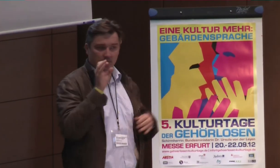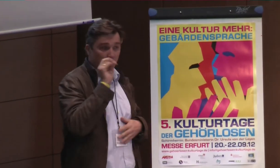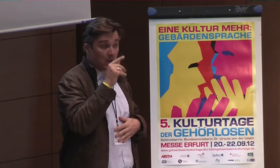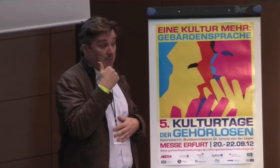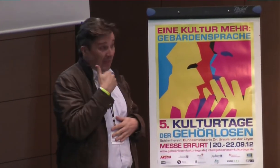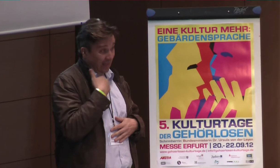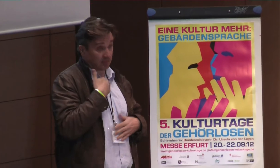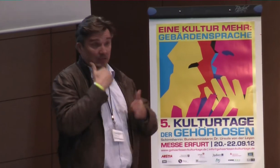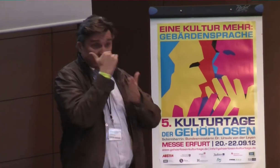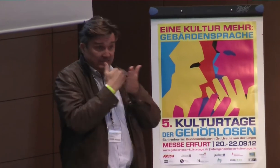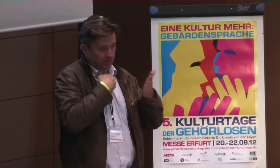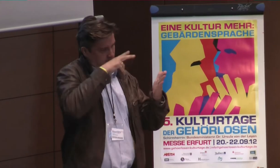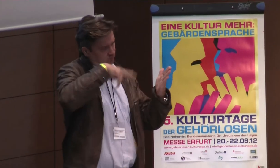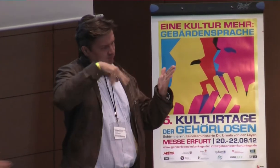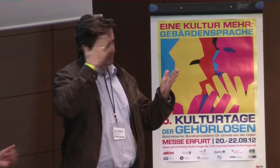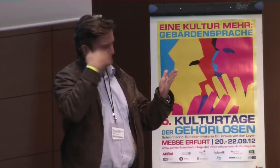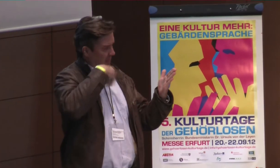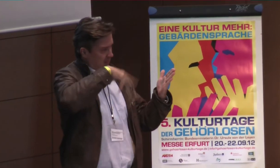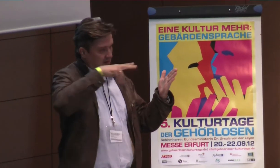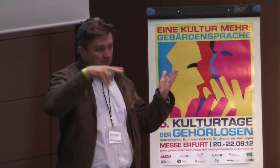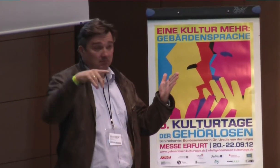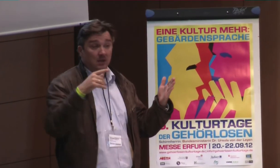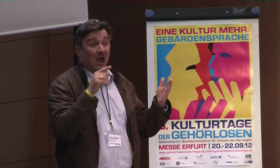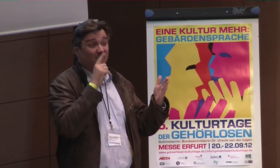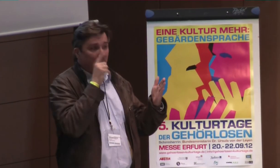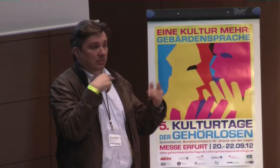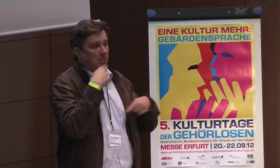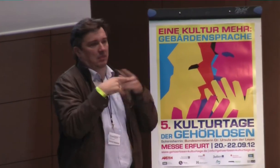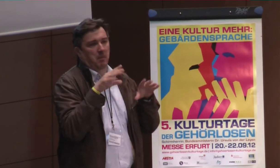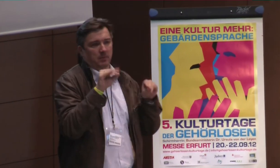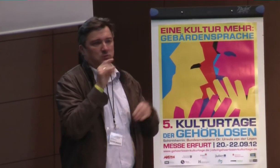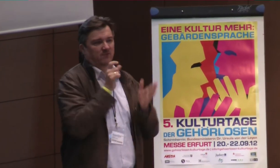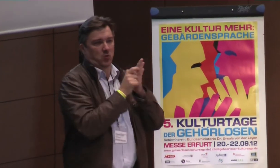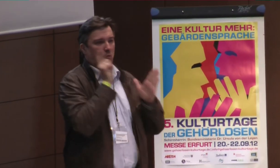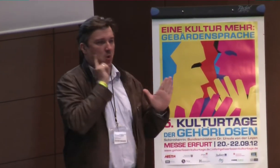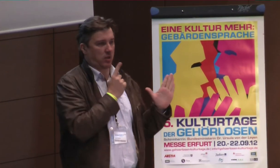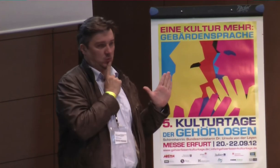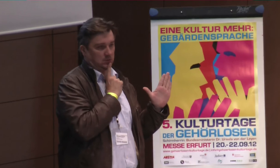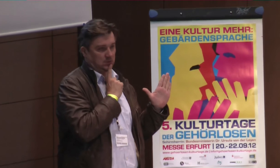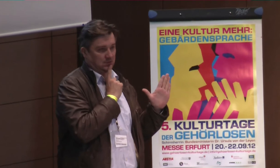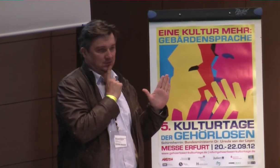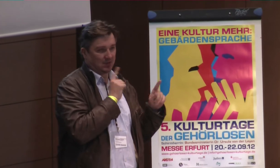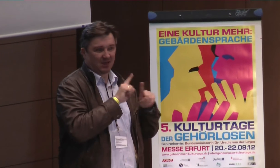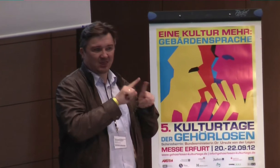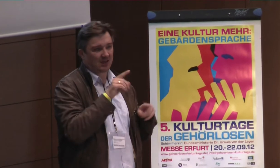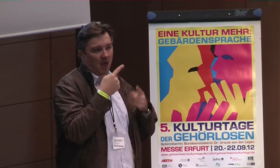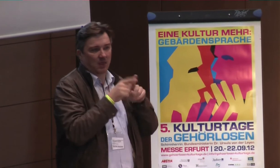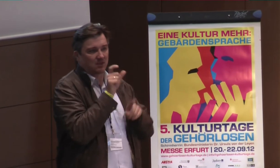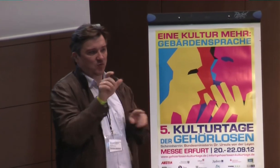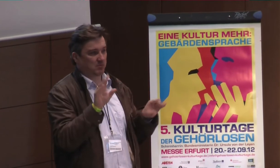Also man muss das natürlich weiterfassen. Also ich habe den Satz-Text gelesen, ich habe den Text gelesen und für mich ist es so, dass